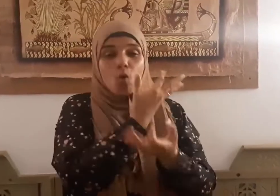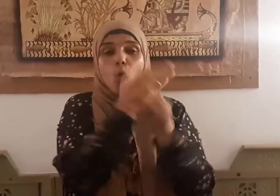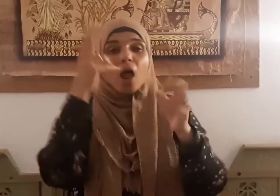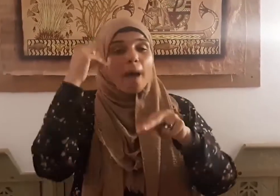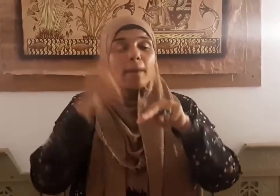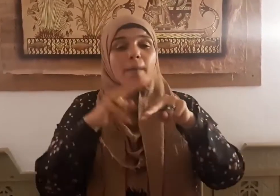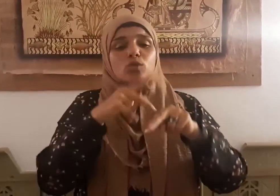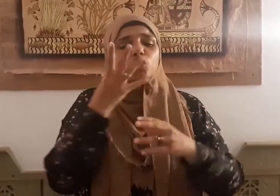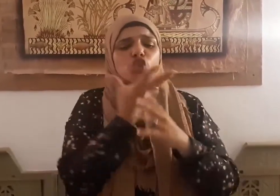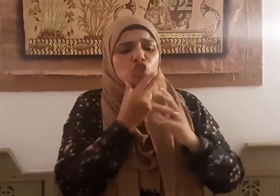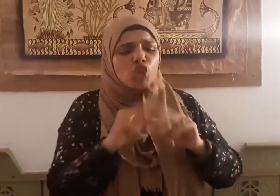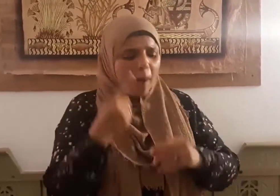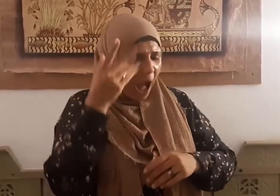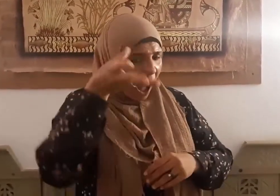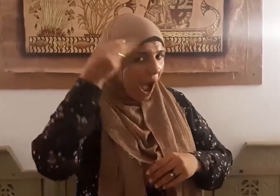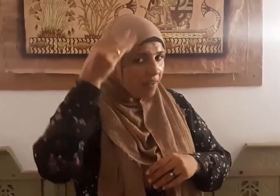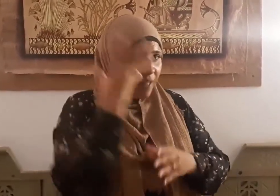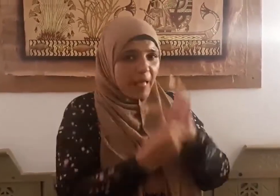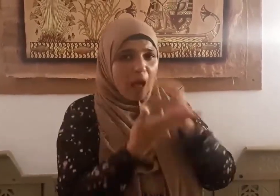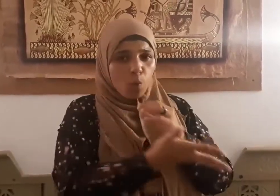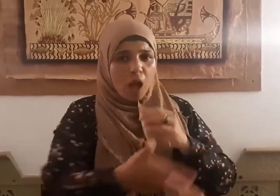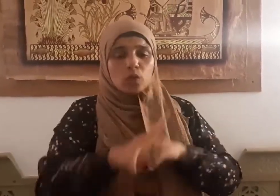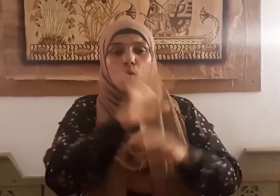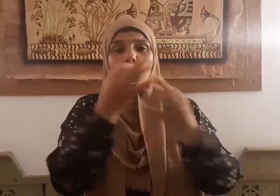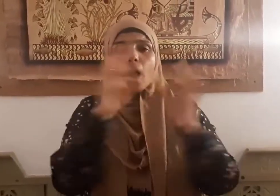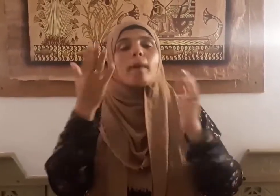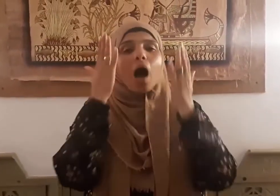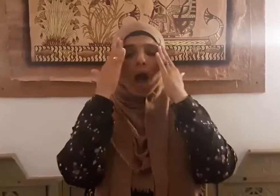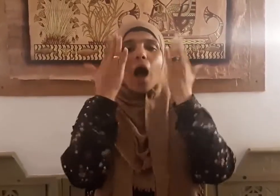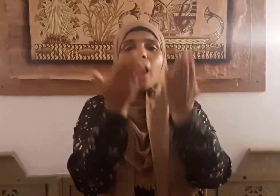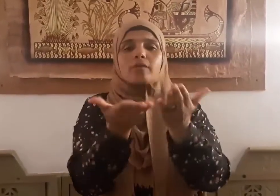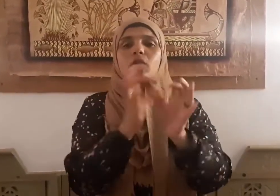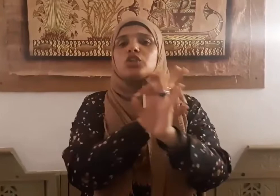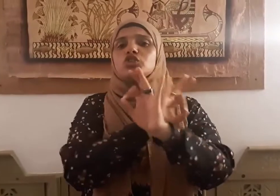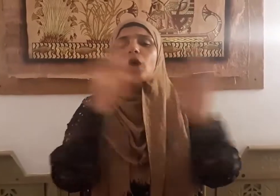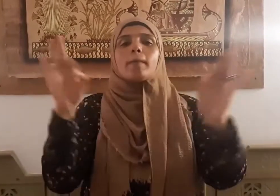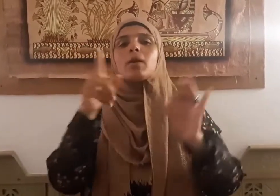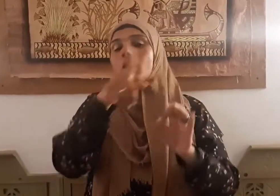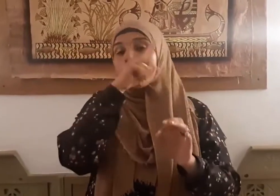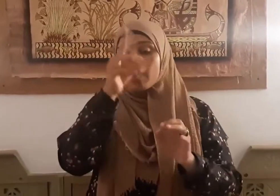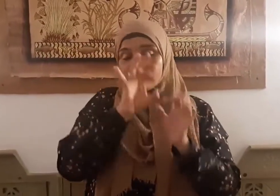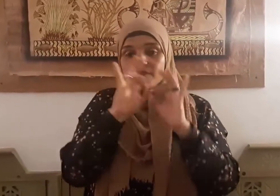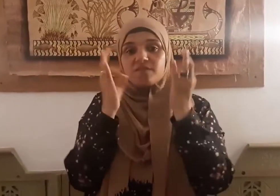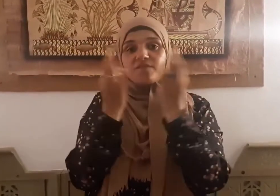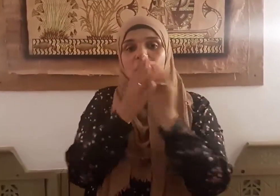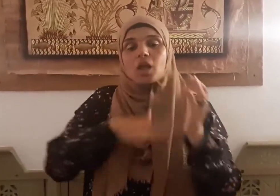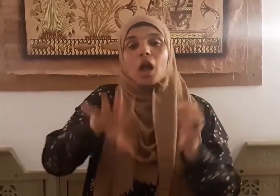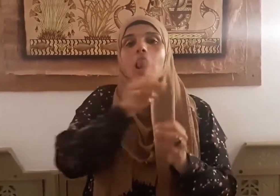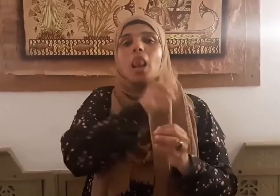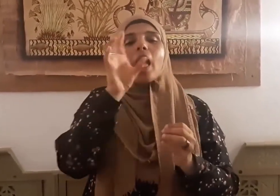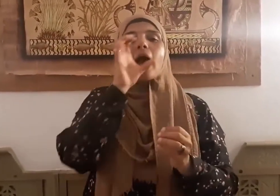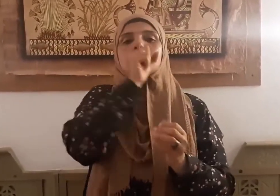بناءهم وإن فريقا منهم ليكتمون الحق وهم يعلمون